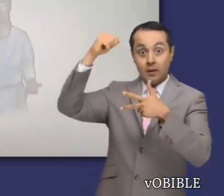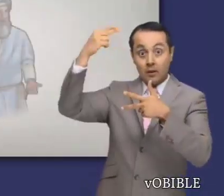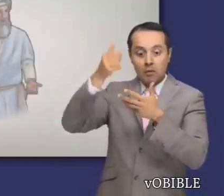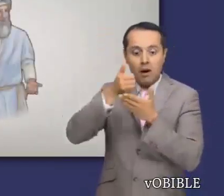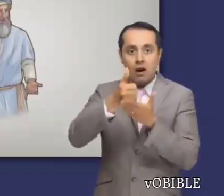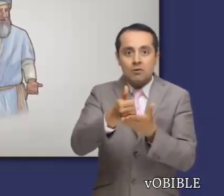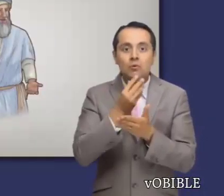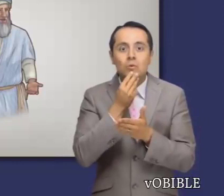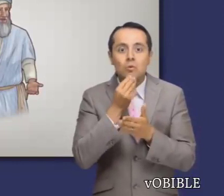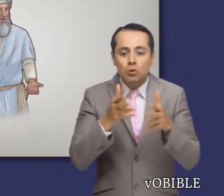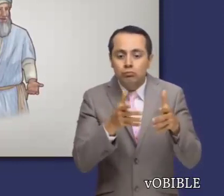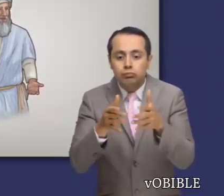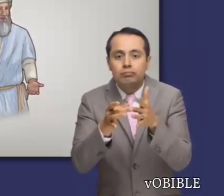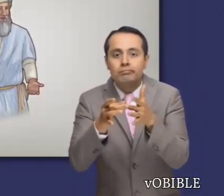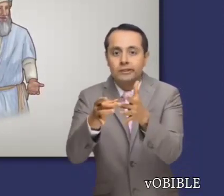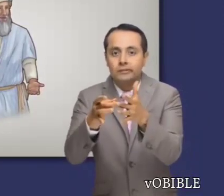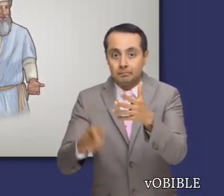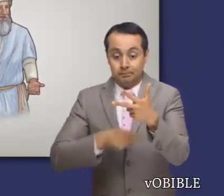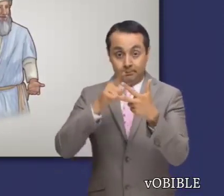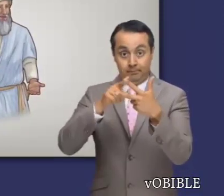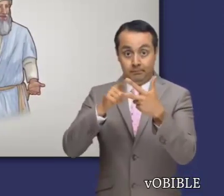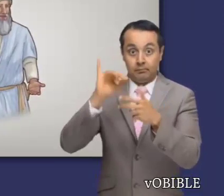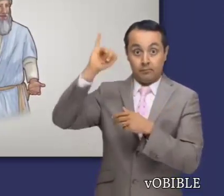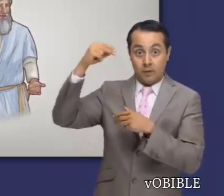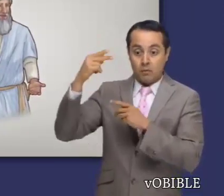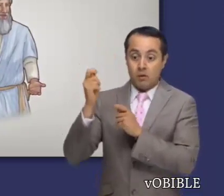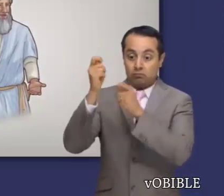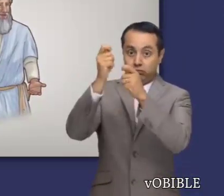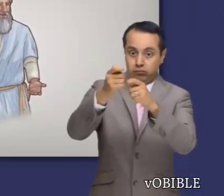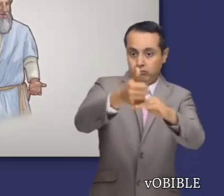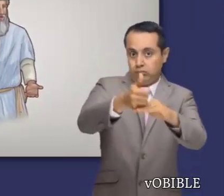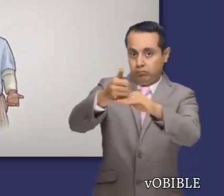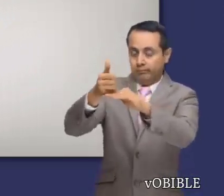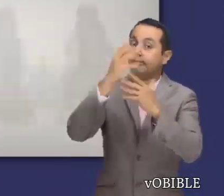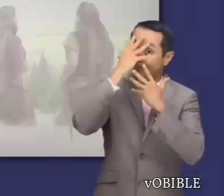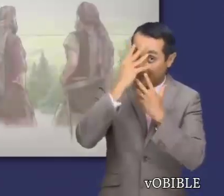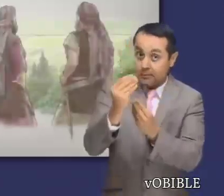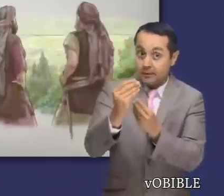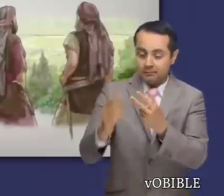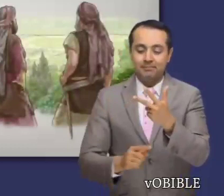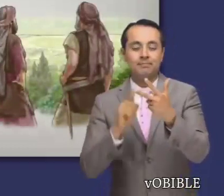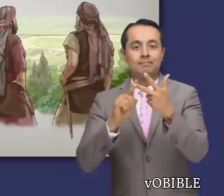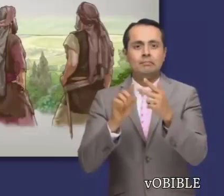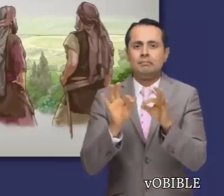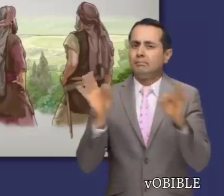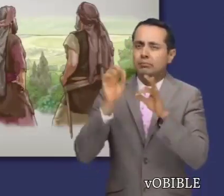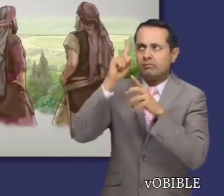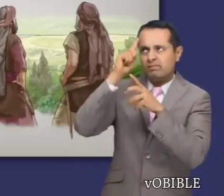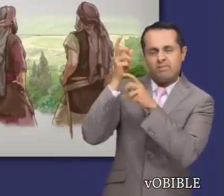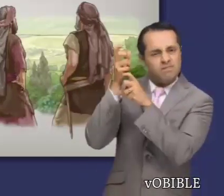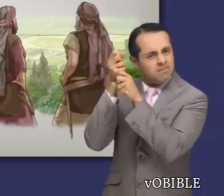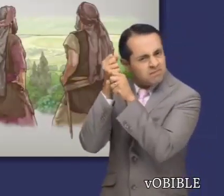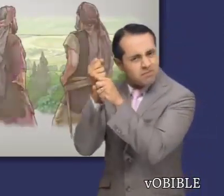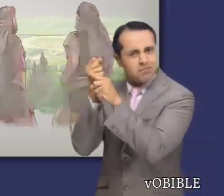Nos muestra la importancia de obedecer a quienes Dios ha nombrado como sus representantes y nos enseña lo importante que es tener una